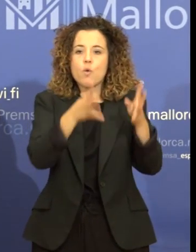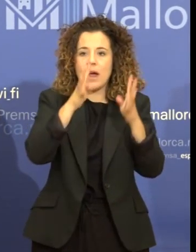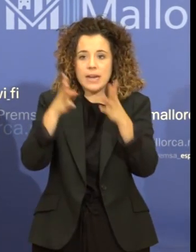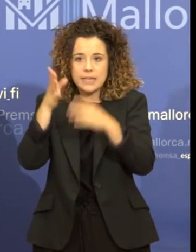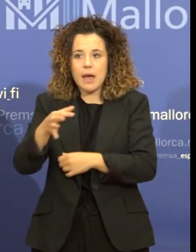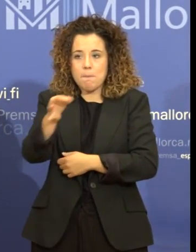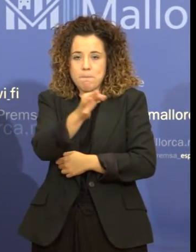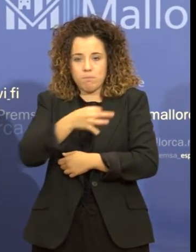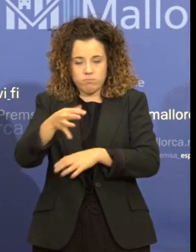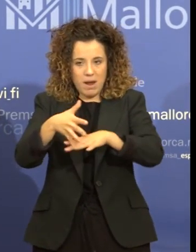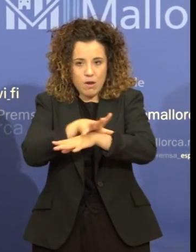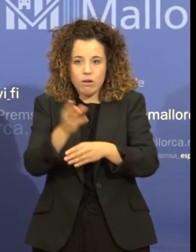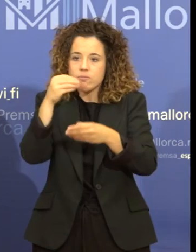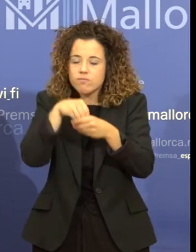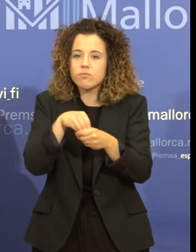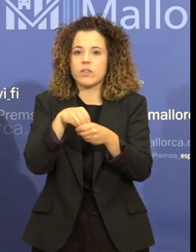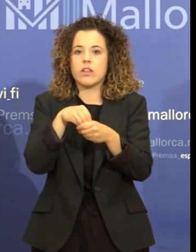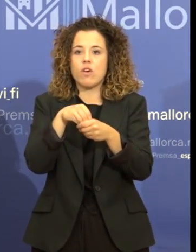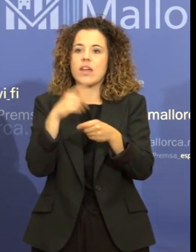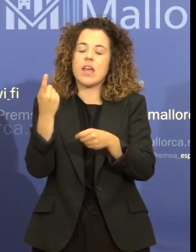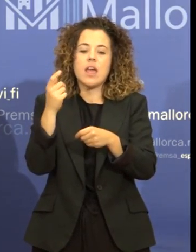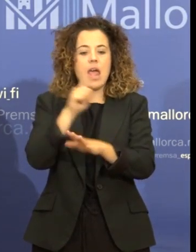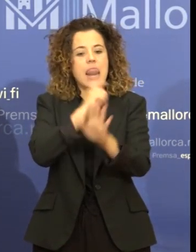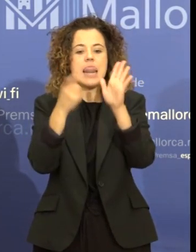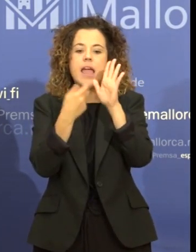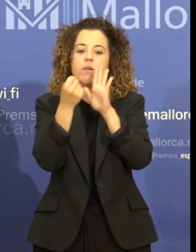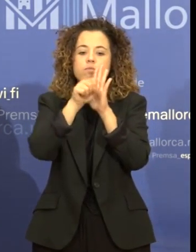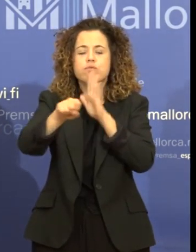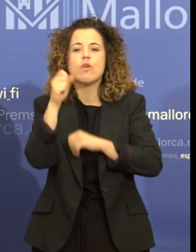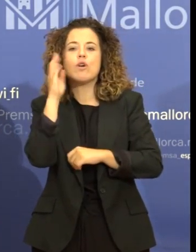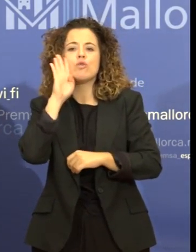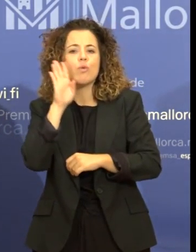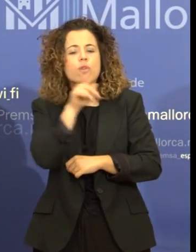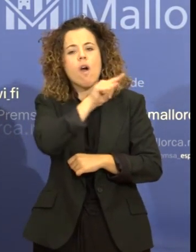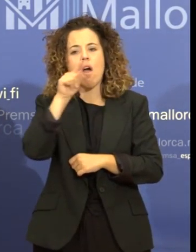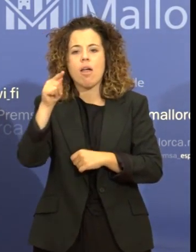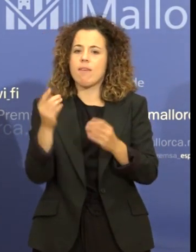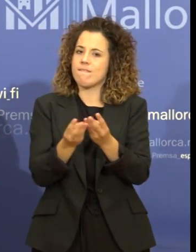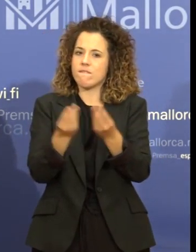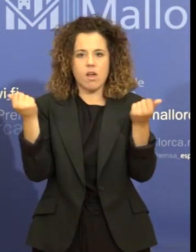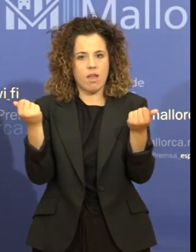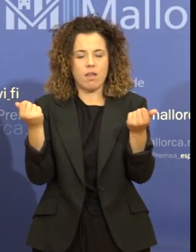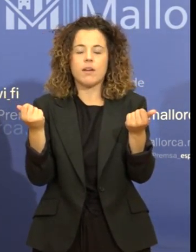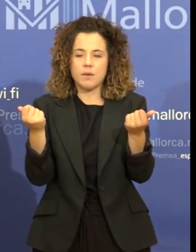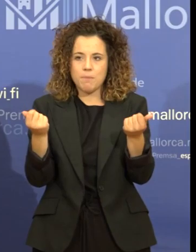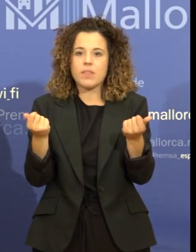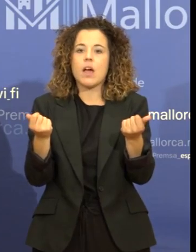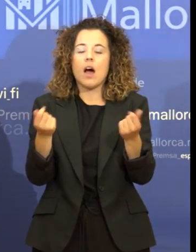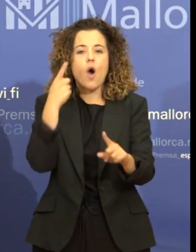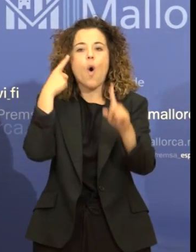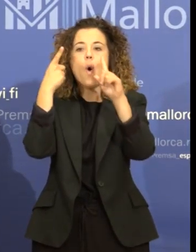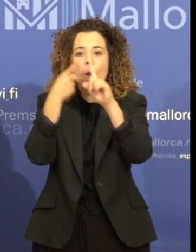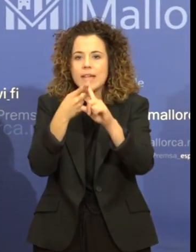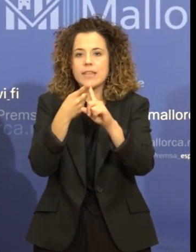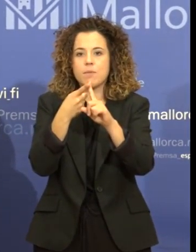edificacions il·legals, començassin a desaparèixer. El pla d'inspecció que avui presentem té un objectiu